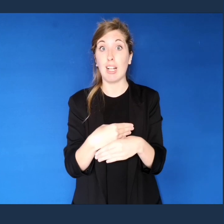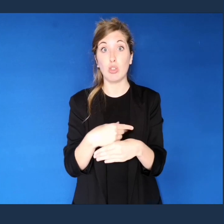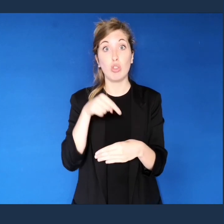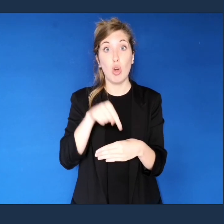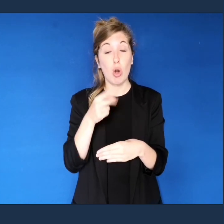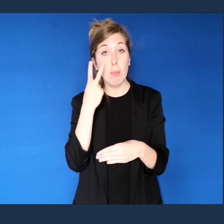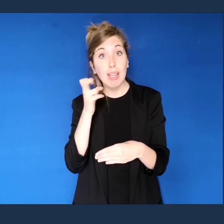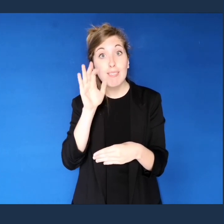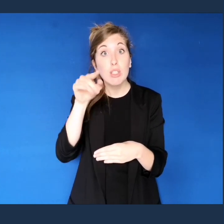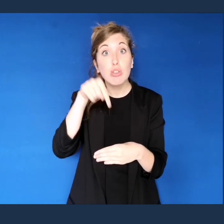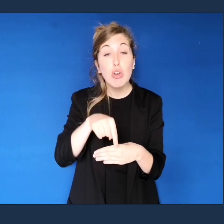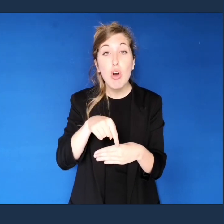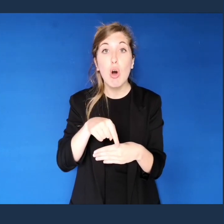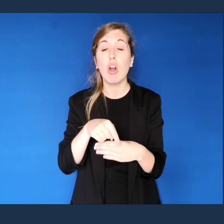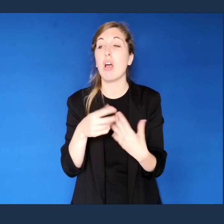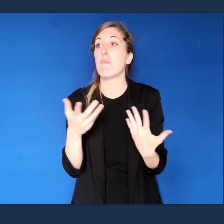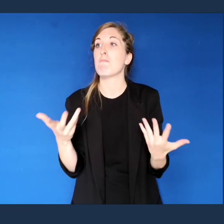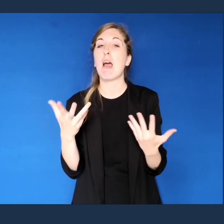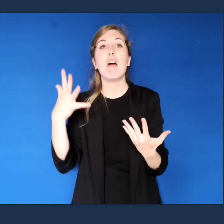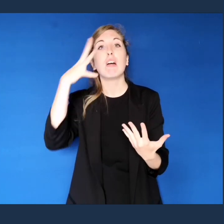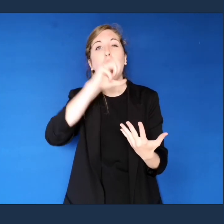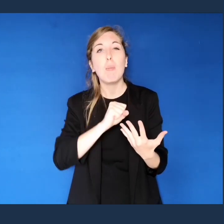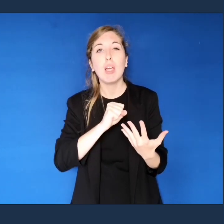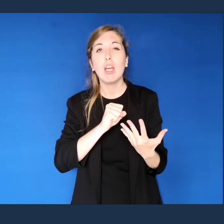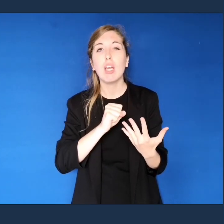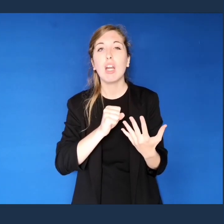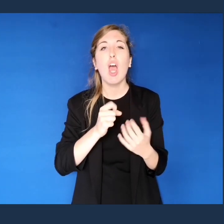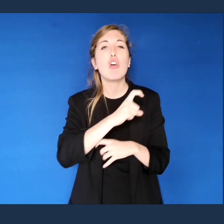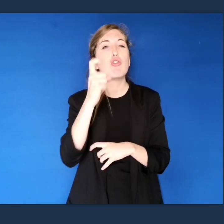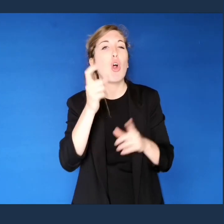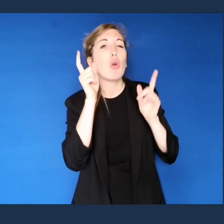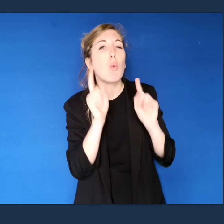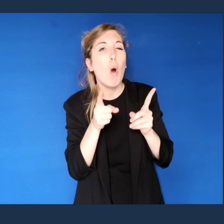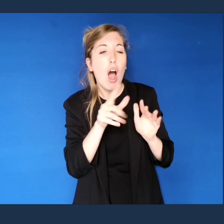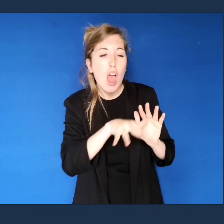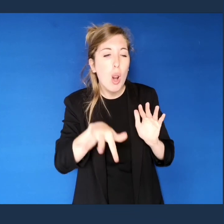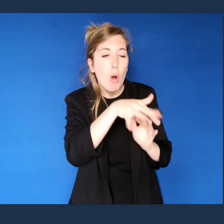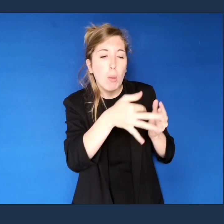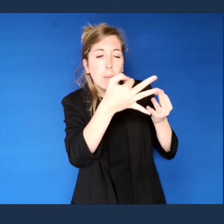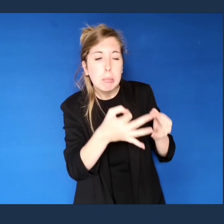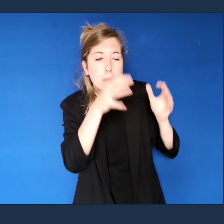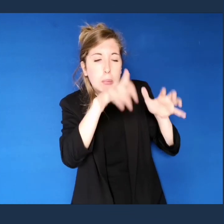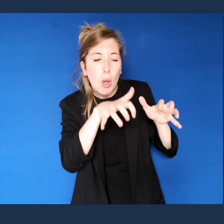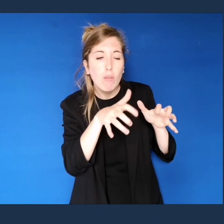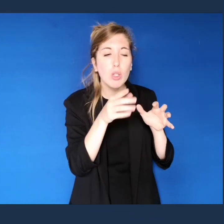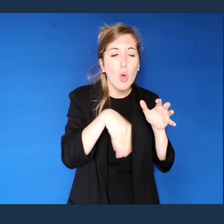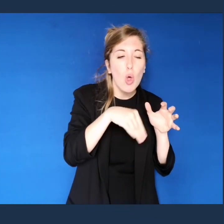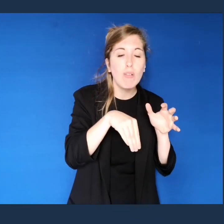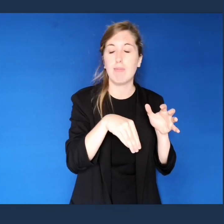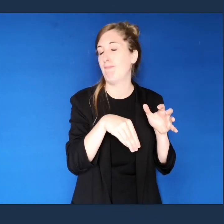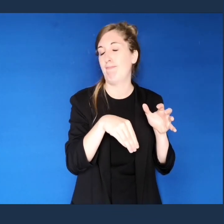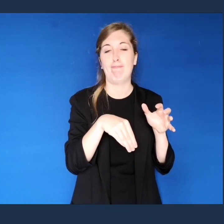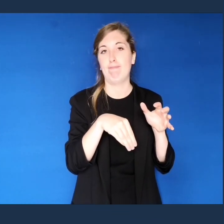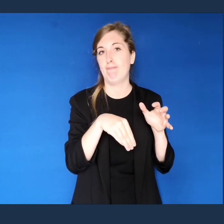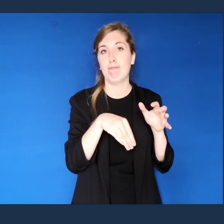'è alcuna capacità di prevedere con successo in quale giorno una certa località sarà soggetta a precipitazione. Esistono